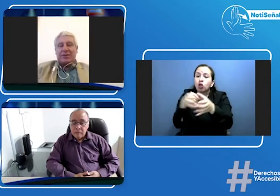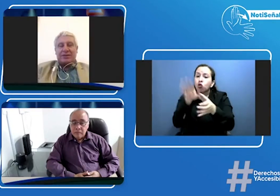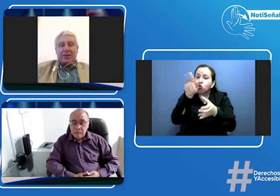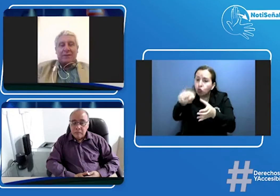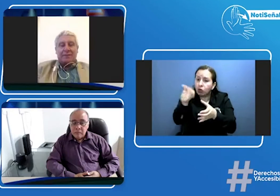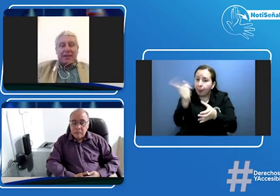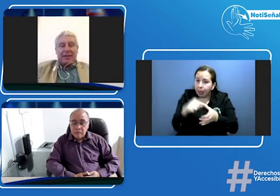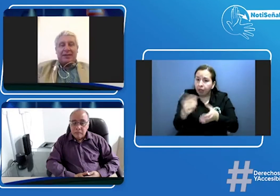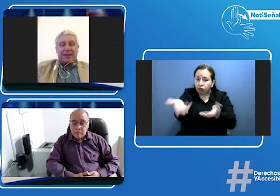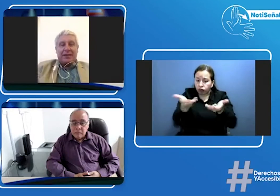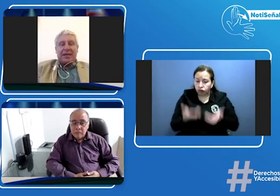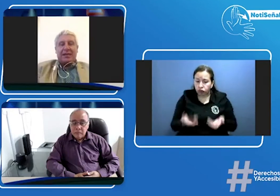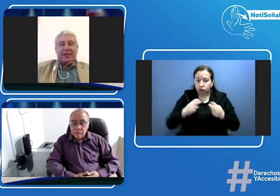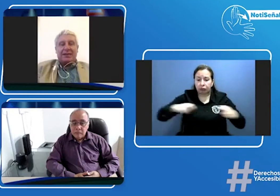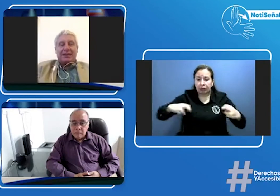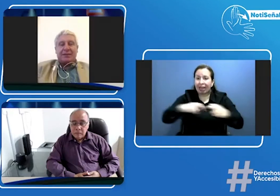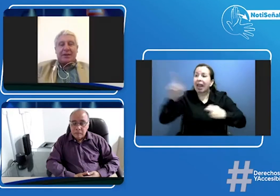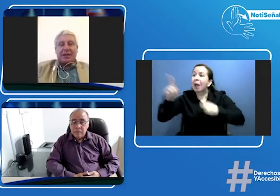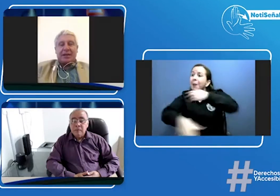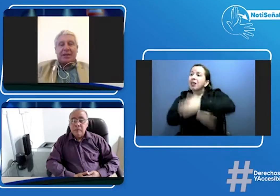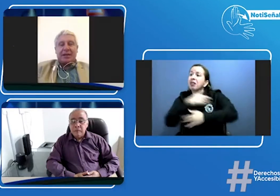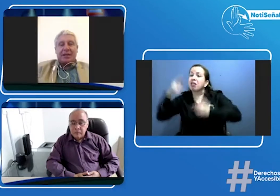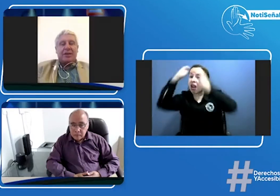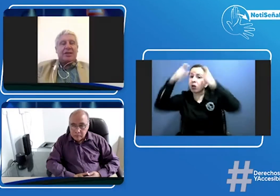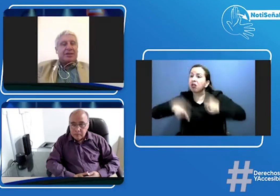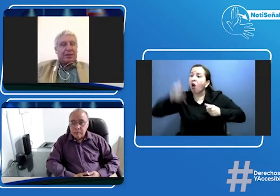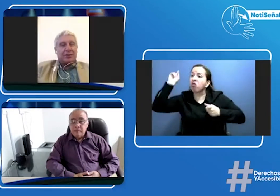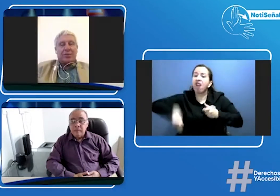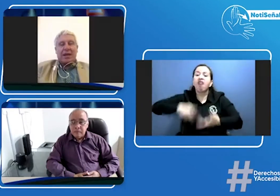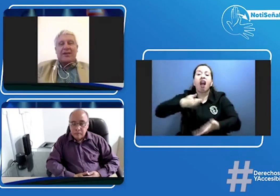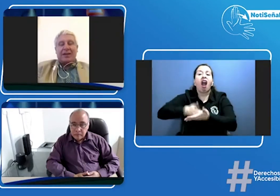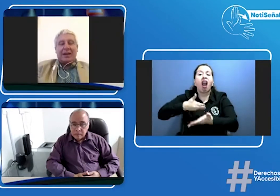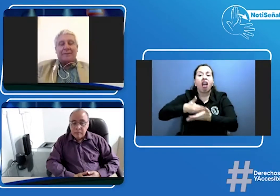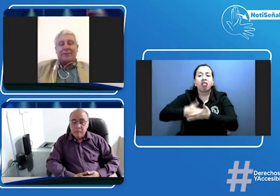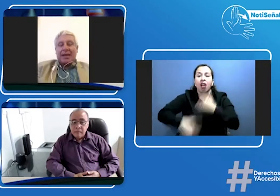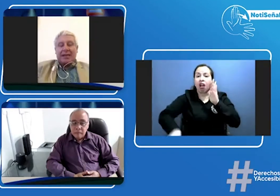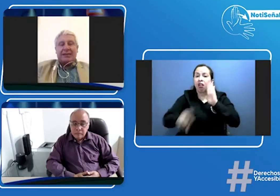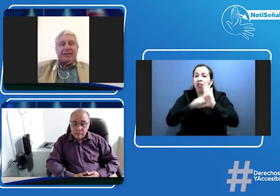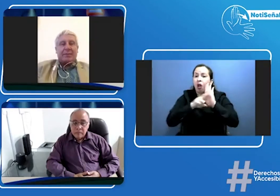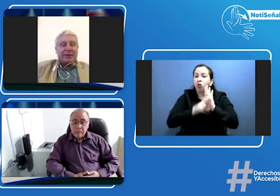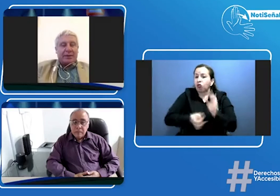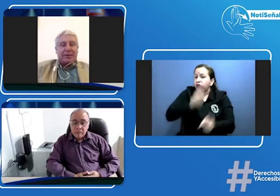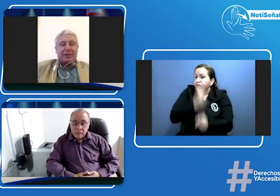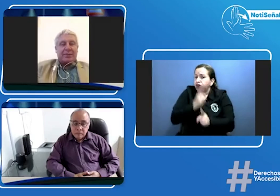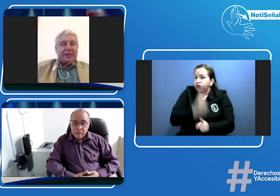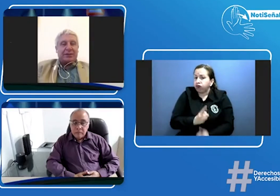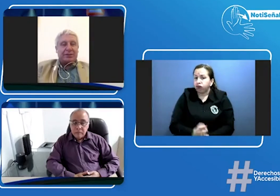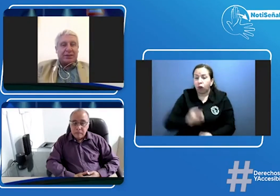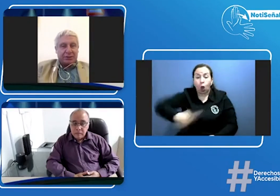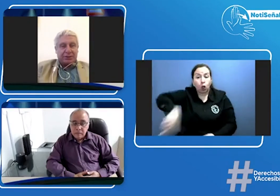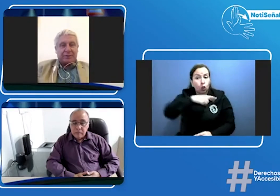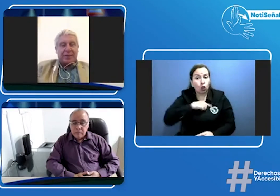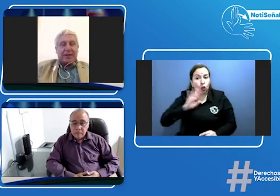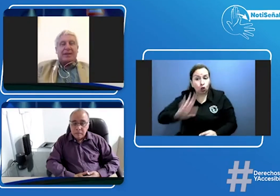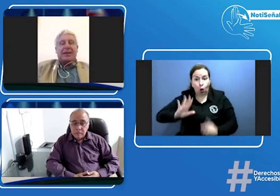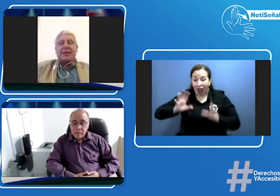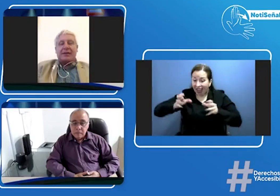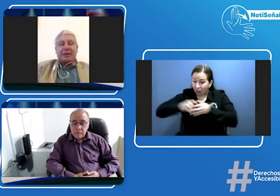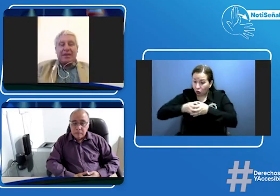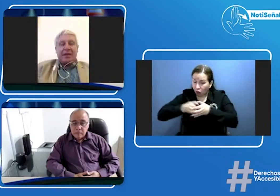Estado el que tiene que dar las garantías para que la resolución se cumpla a cabalidad así es que de parte nuestra de parte de la asociación de parte mía como